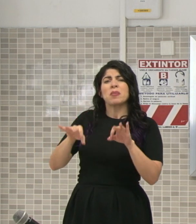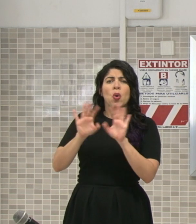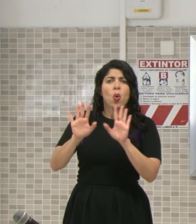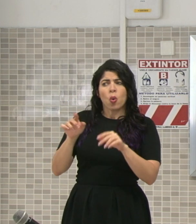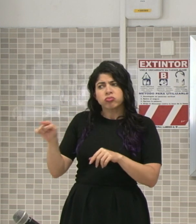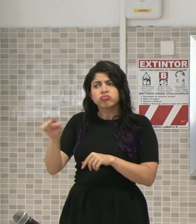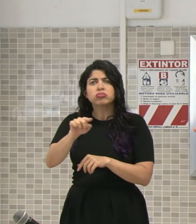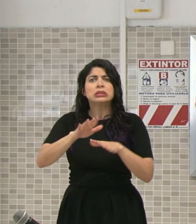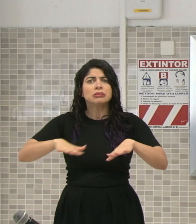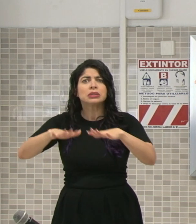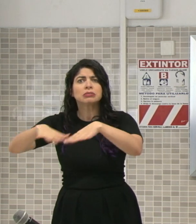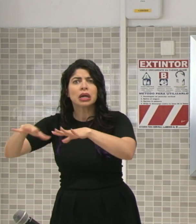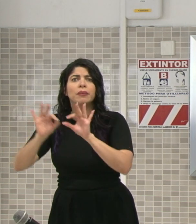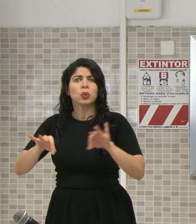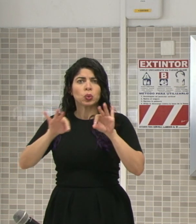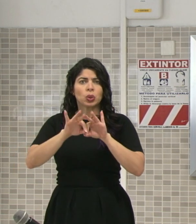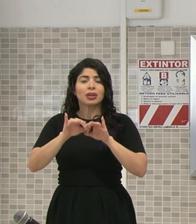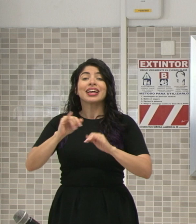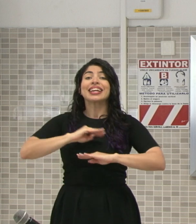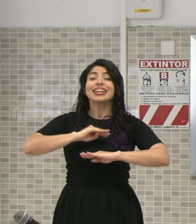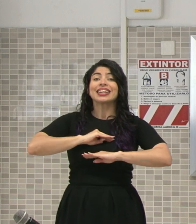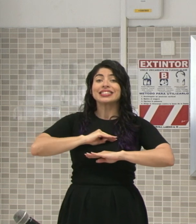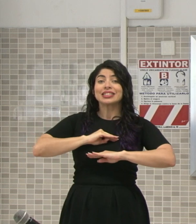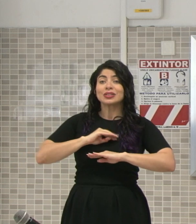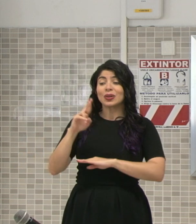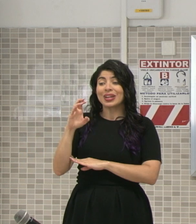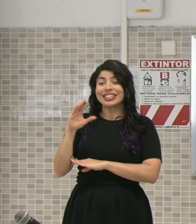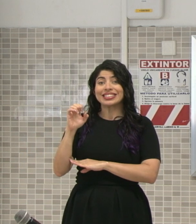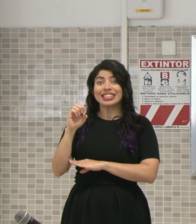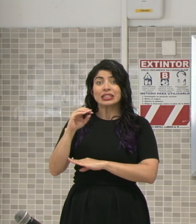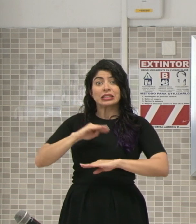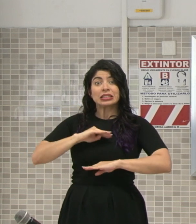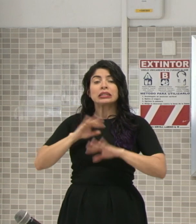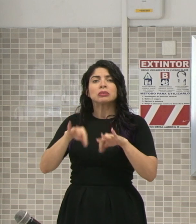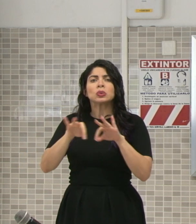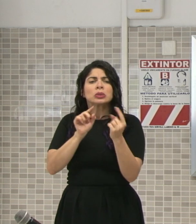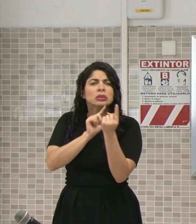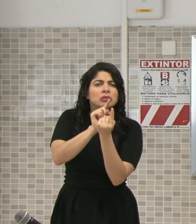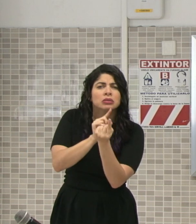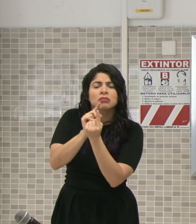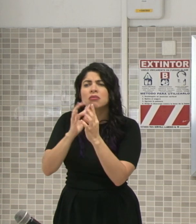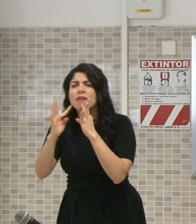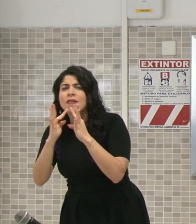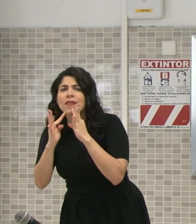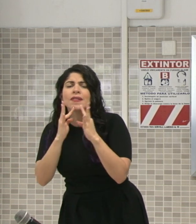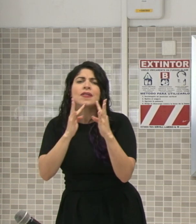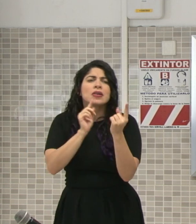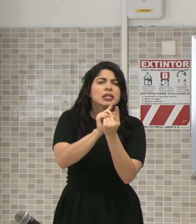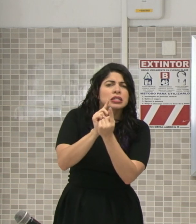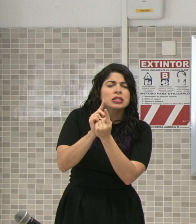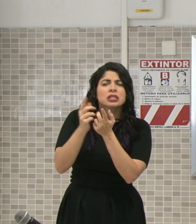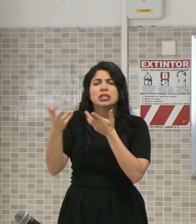como lo son los recesos. Aprovechemos para hablarnos, para acercarnos, para